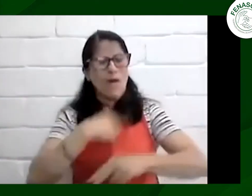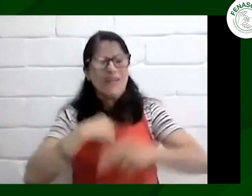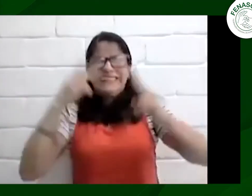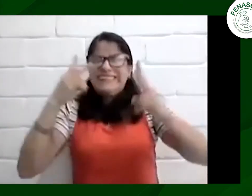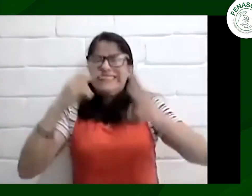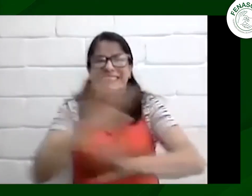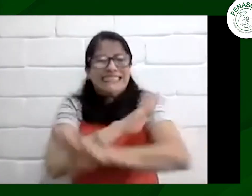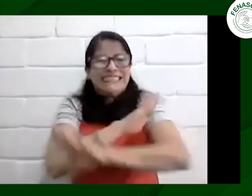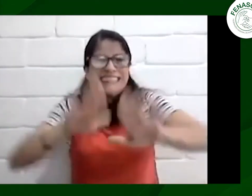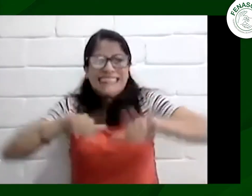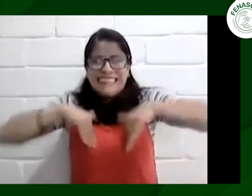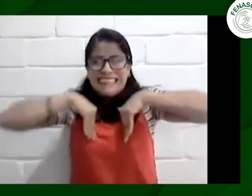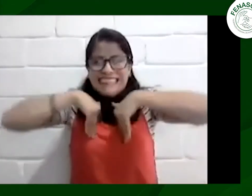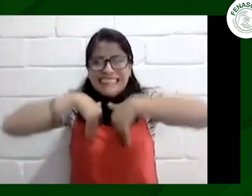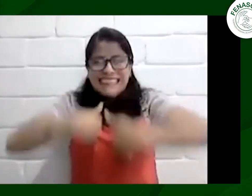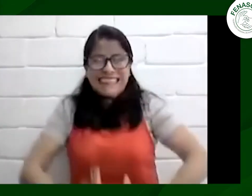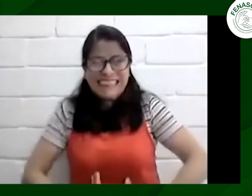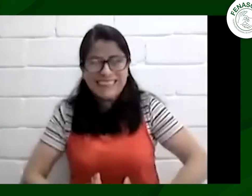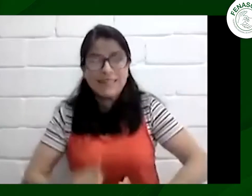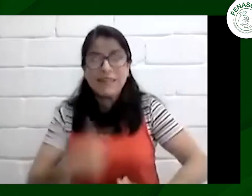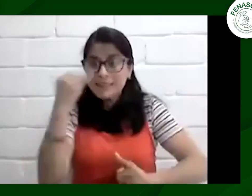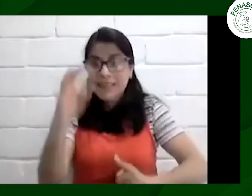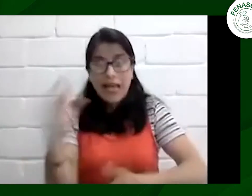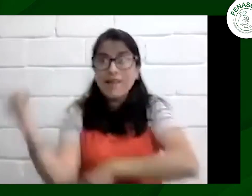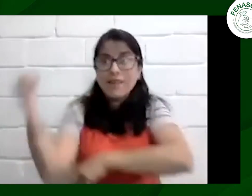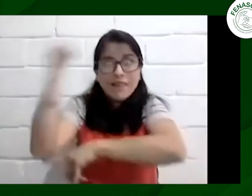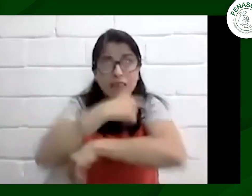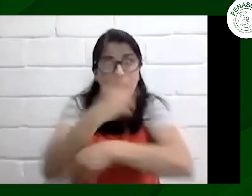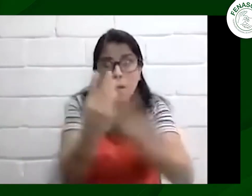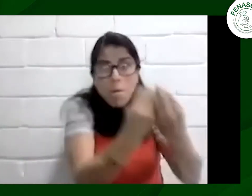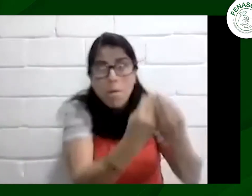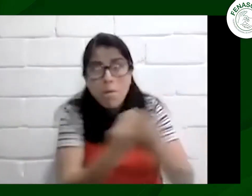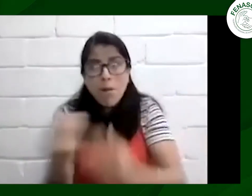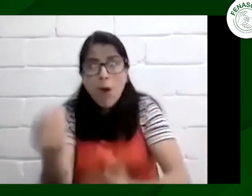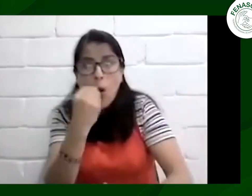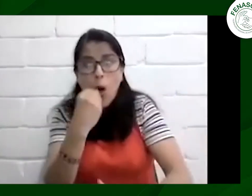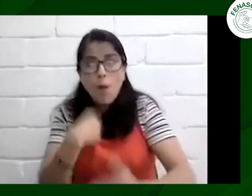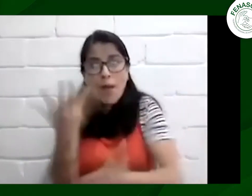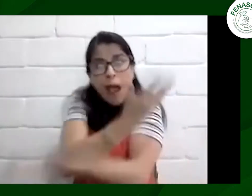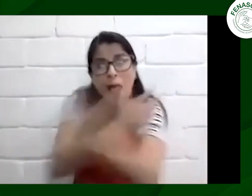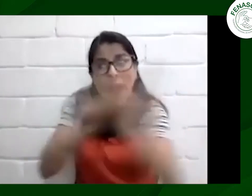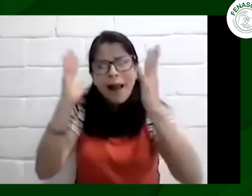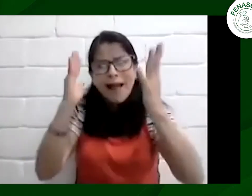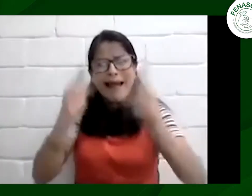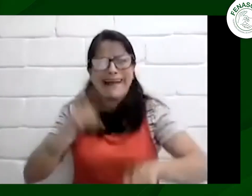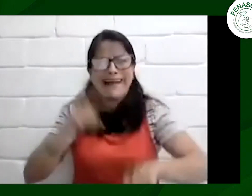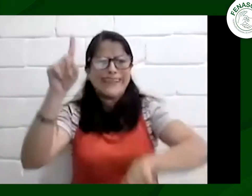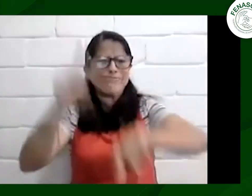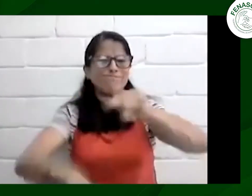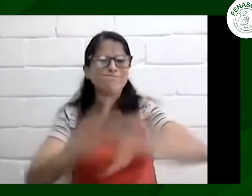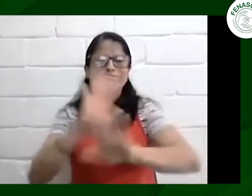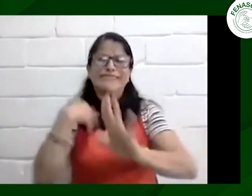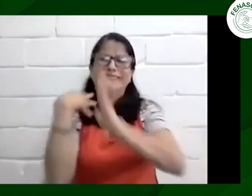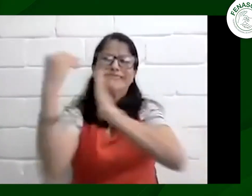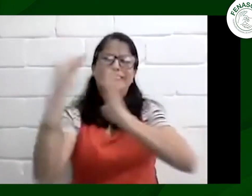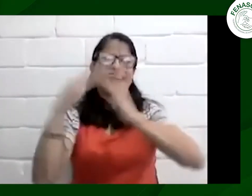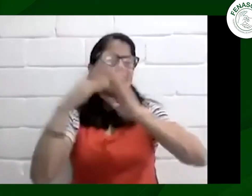corriendo de un lado a otro entrevistando a las personas que nos acompañaron ese día además de eso cuando se realizó la